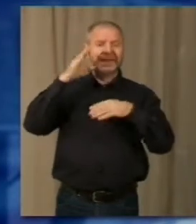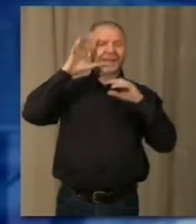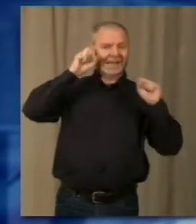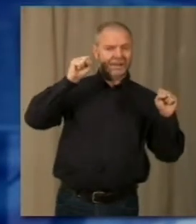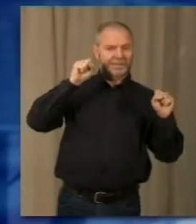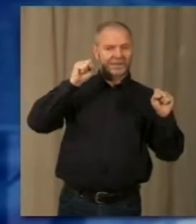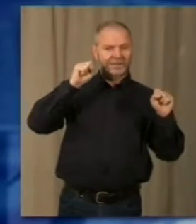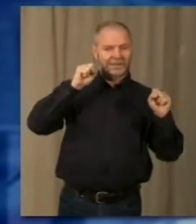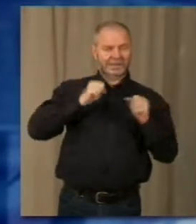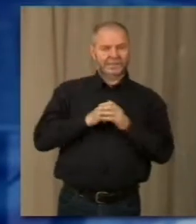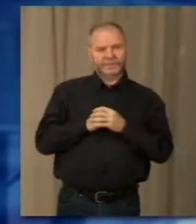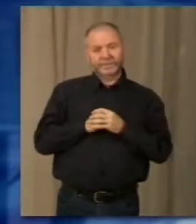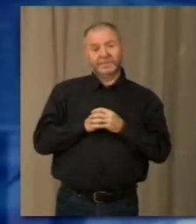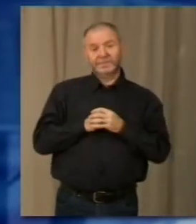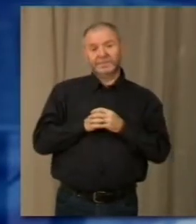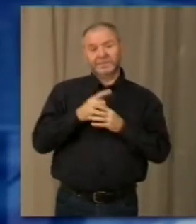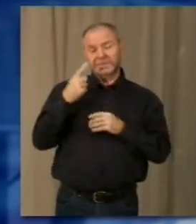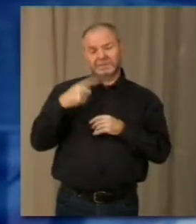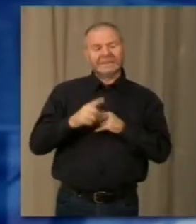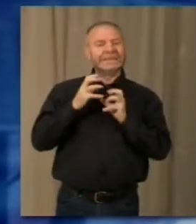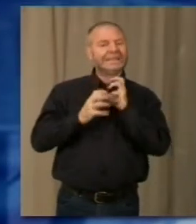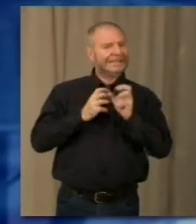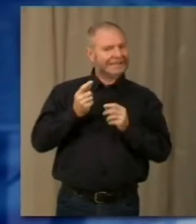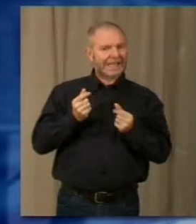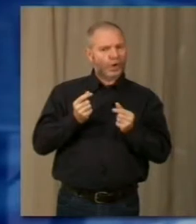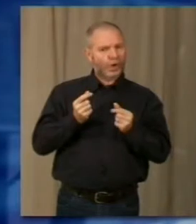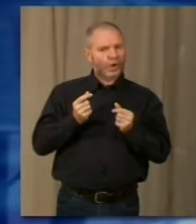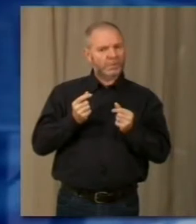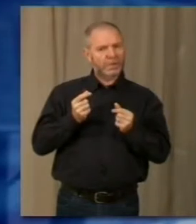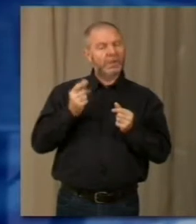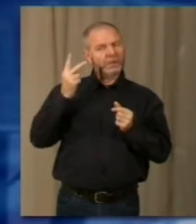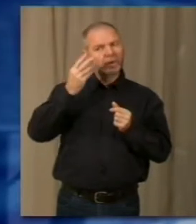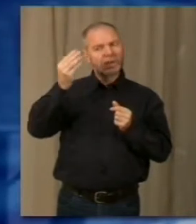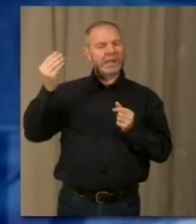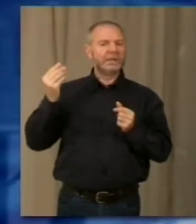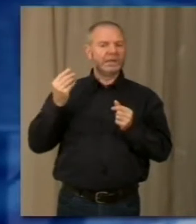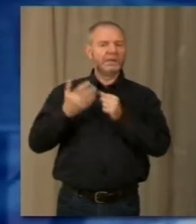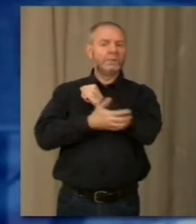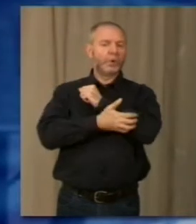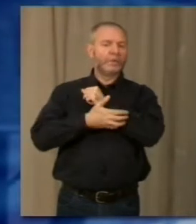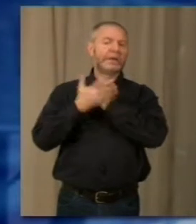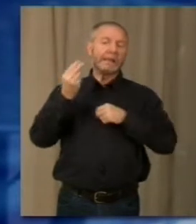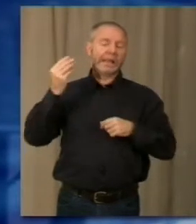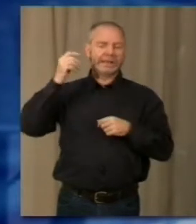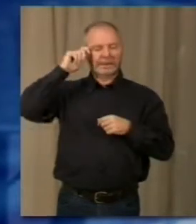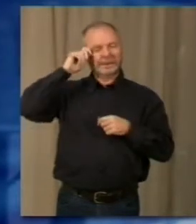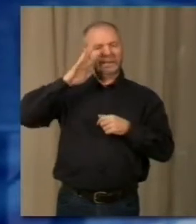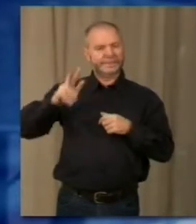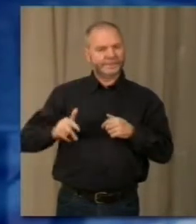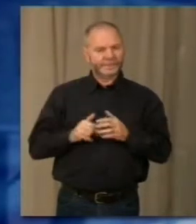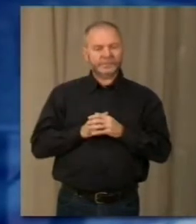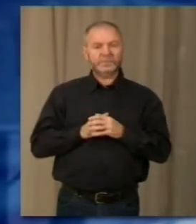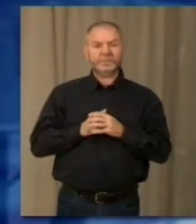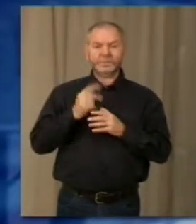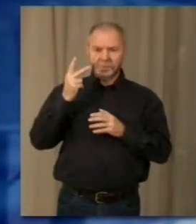sospette. Purtroppo questa maldetta crisi economica porta molte più persone a delinquere. Ho ricevuto, aggiunge Geraci, molti messaggi di